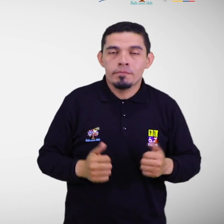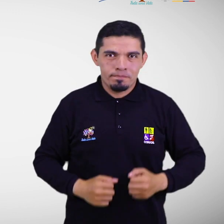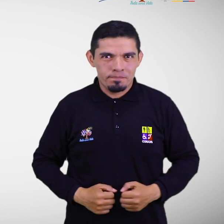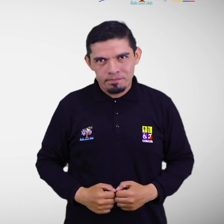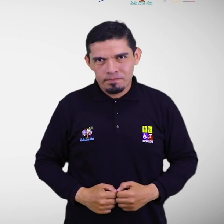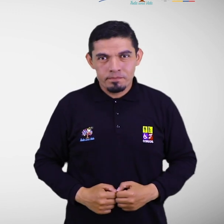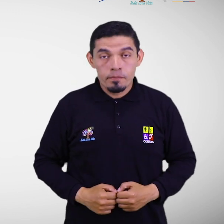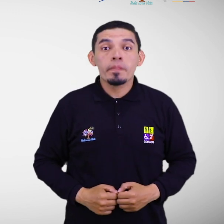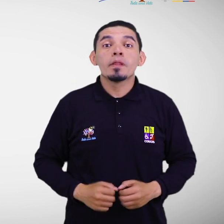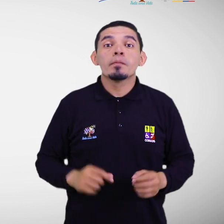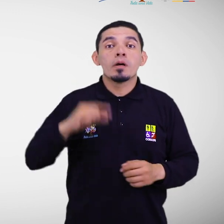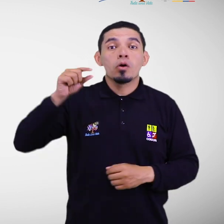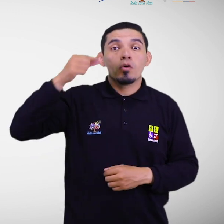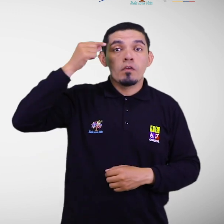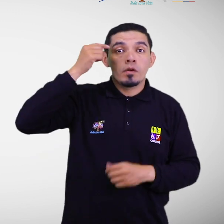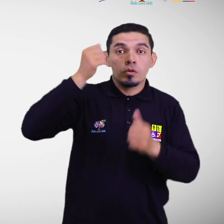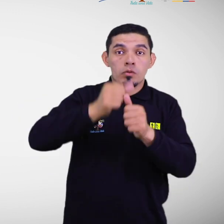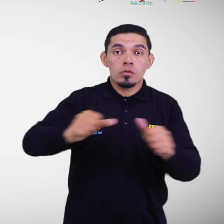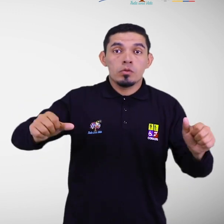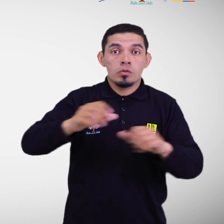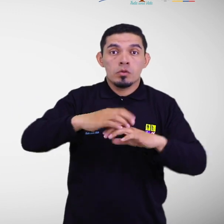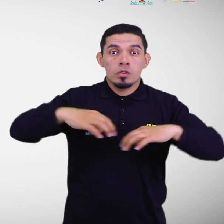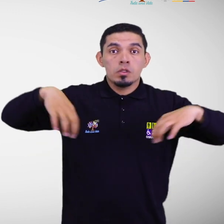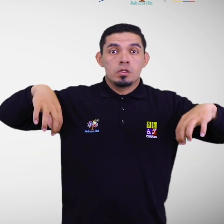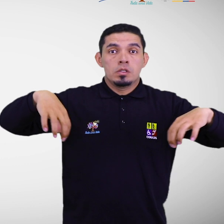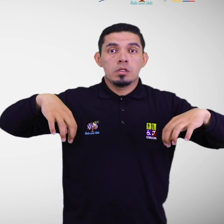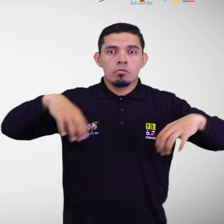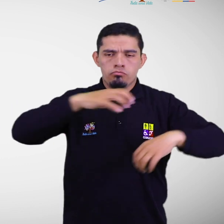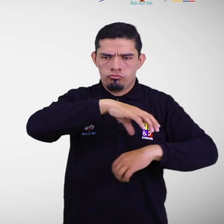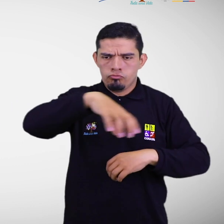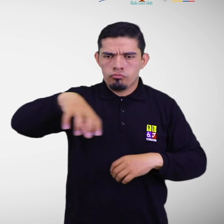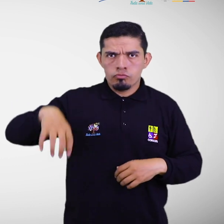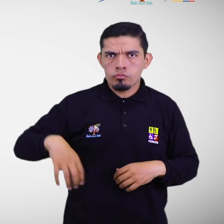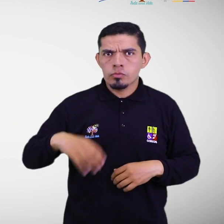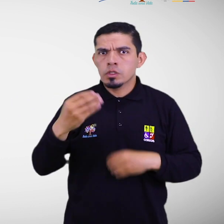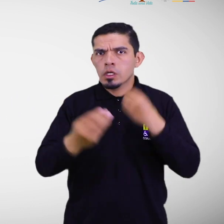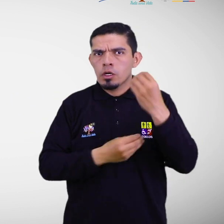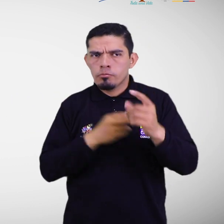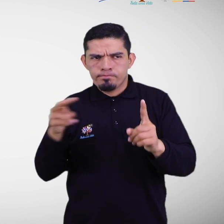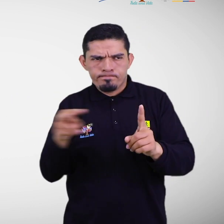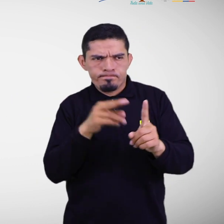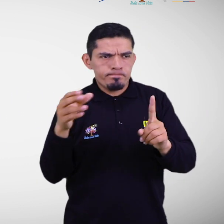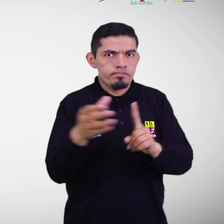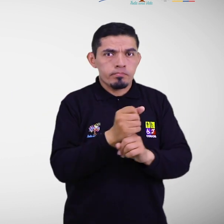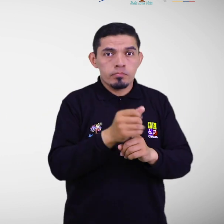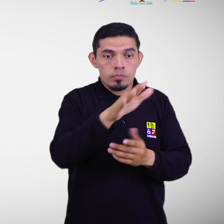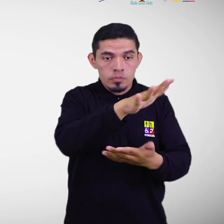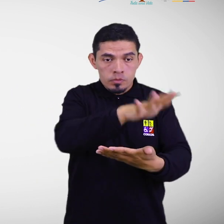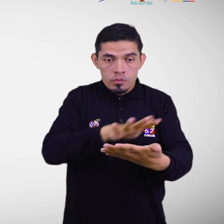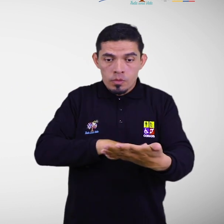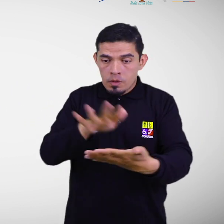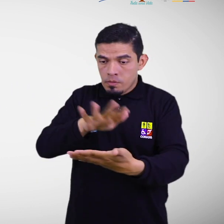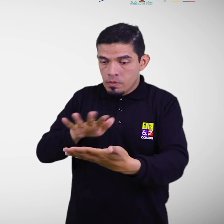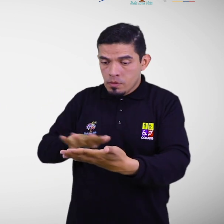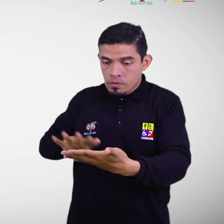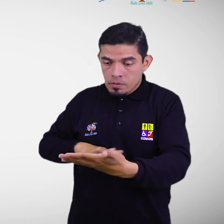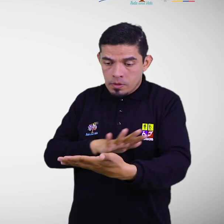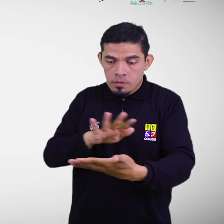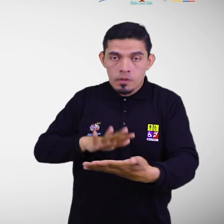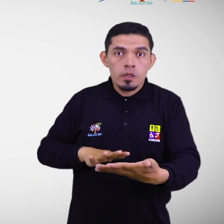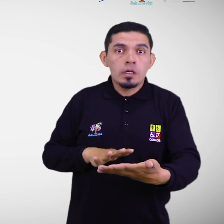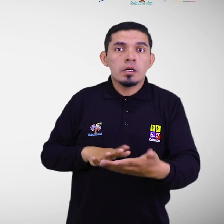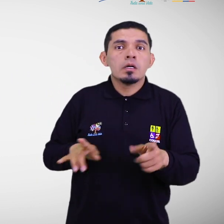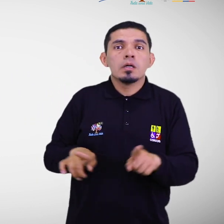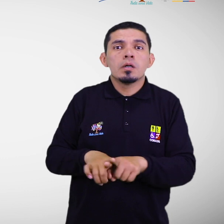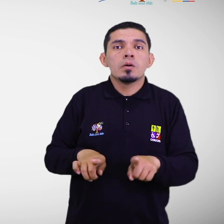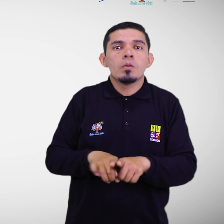los gobiernos autónomos descentralizados deberán identificar a partir de la información cartográfica disponible a escala igual o menor